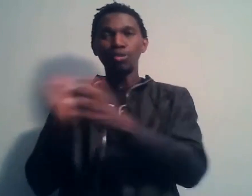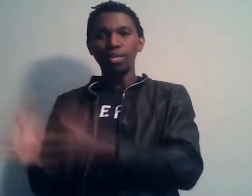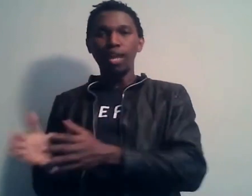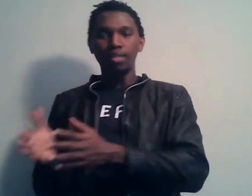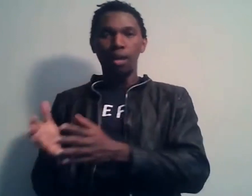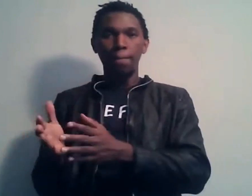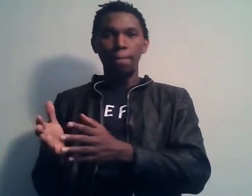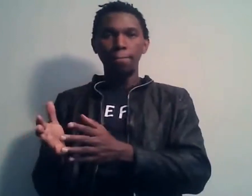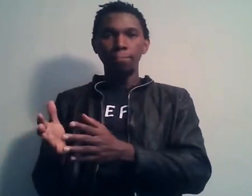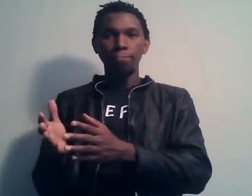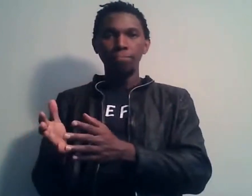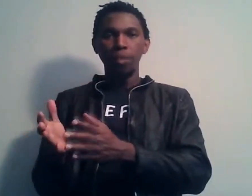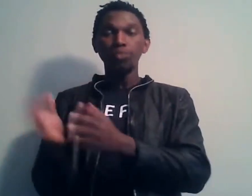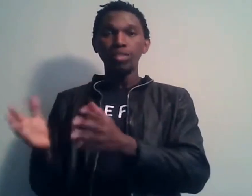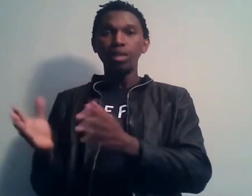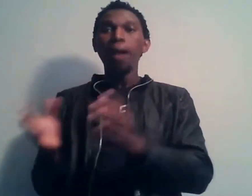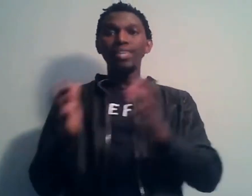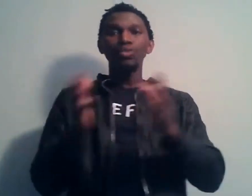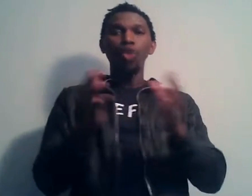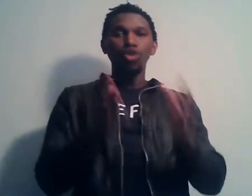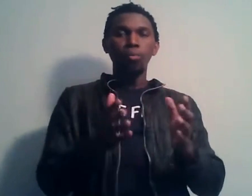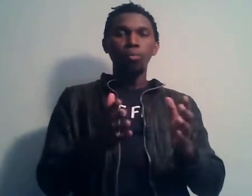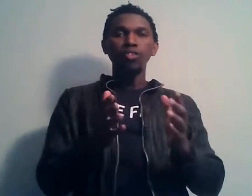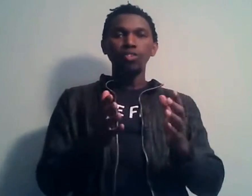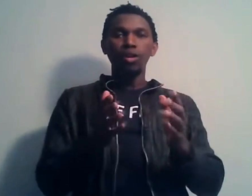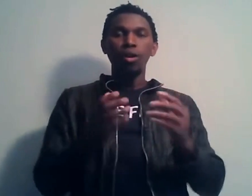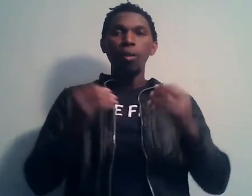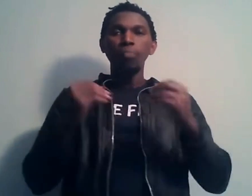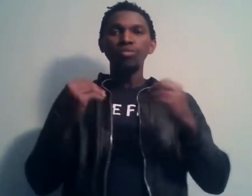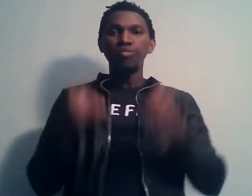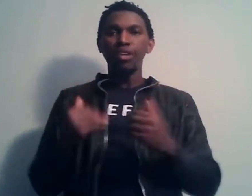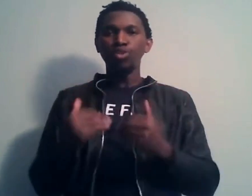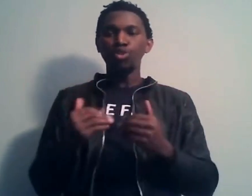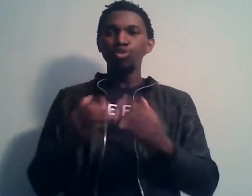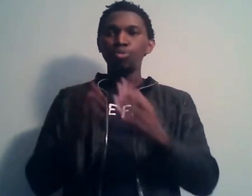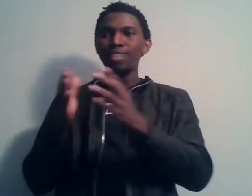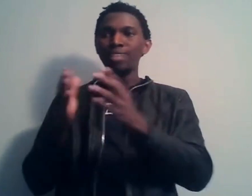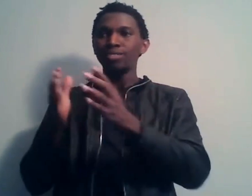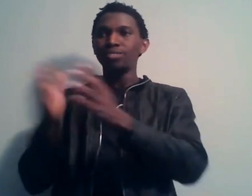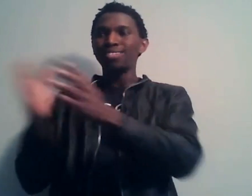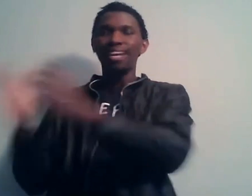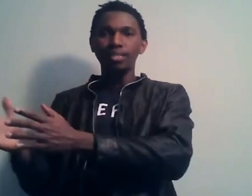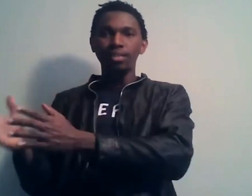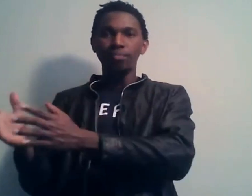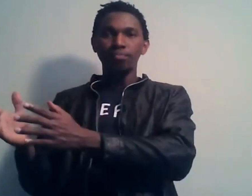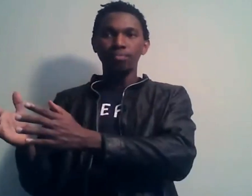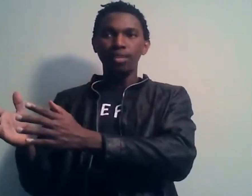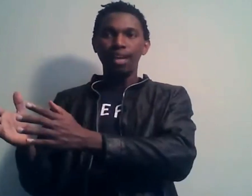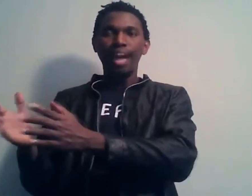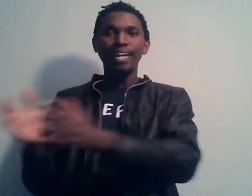'entrepreneuriat. Oui, parce qu'entreprendre puisse faire en sorte que tu passes de salarié à